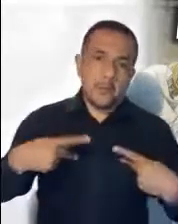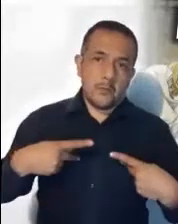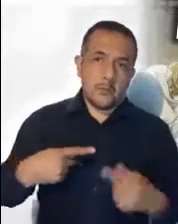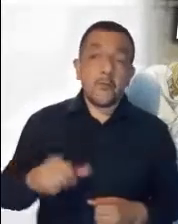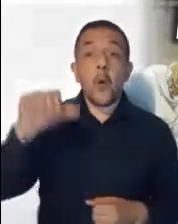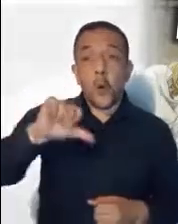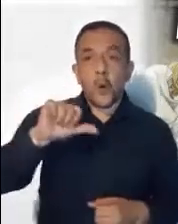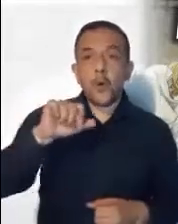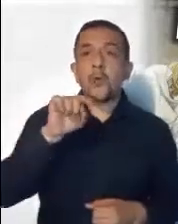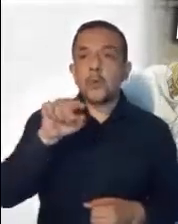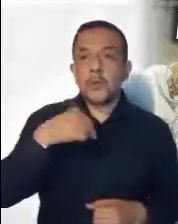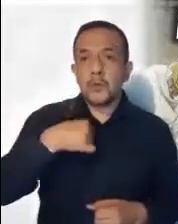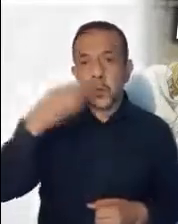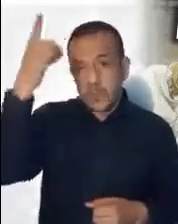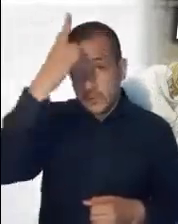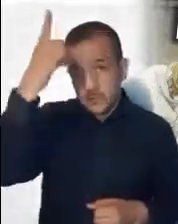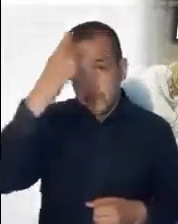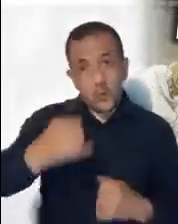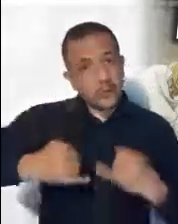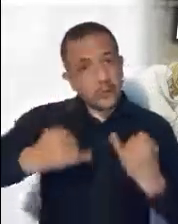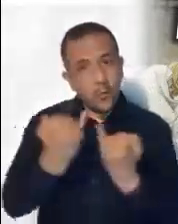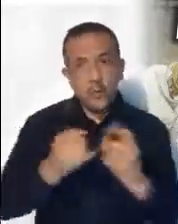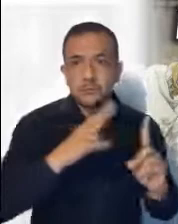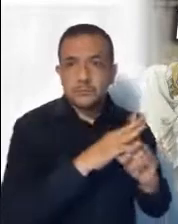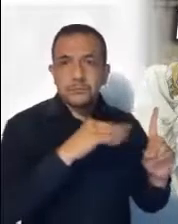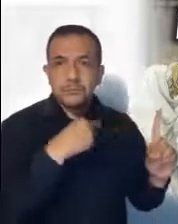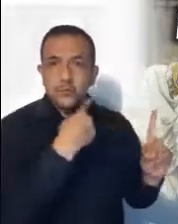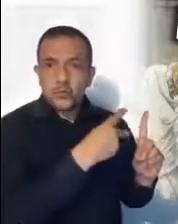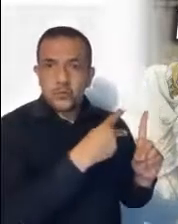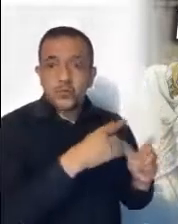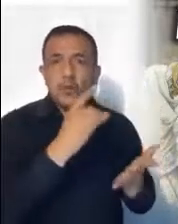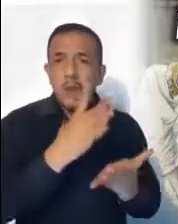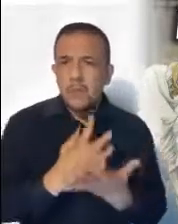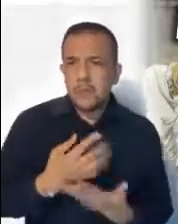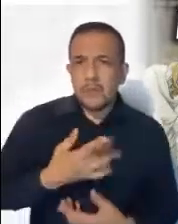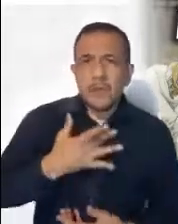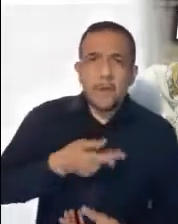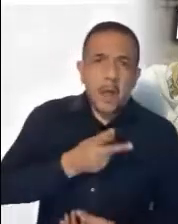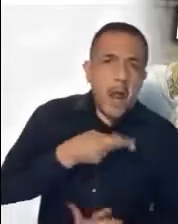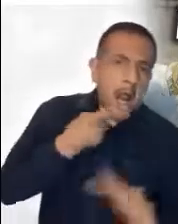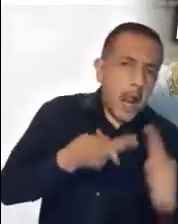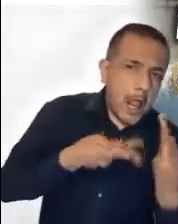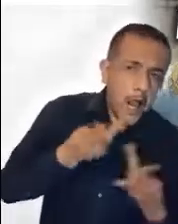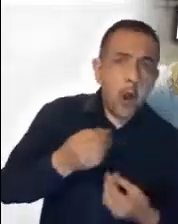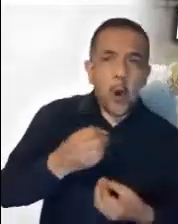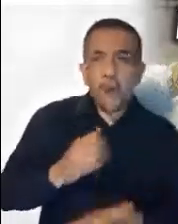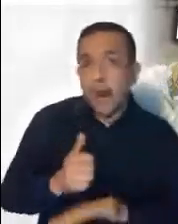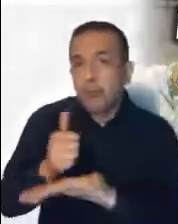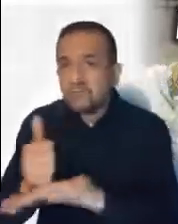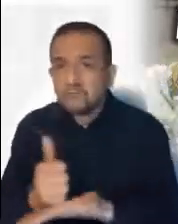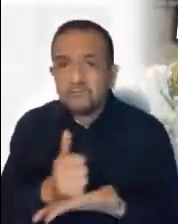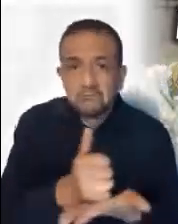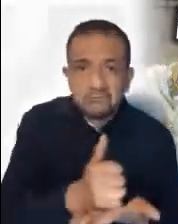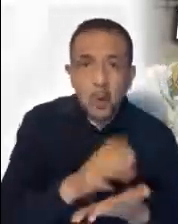testimonio que diéramos sus discípulos. No solamente en palabras, en ayudas externas.